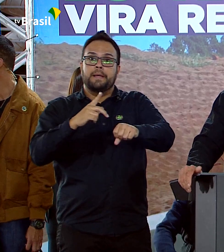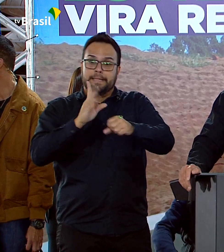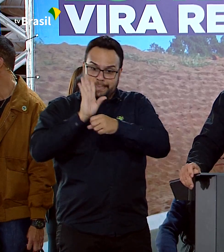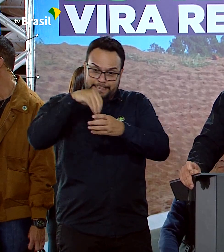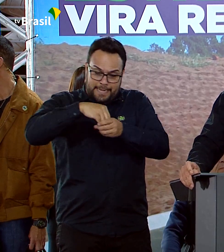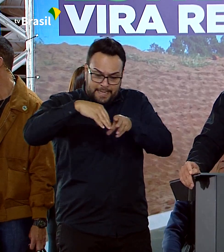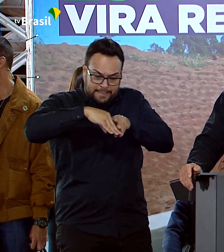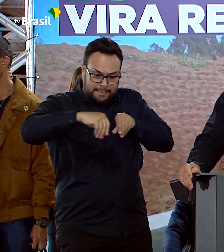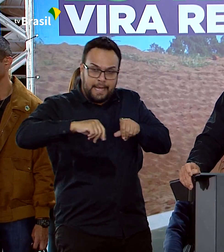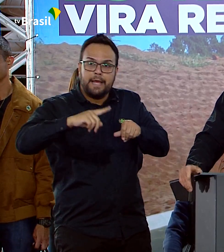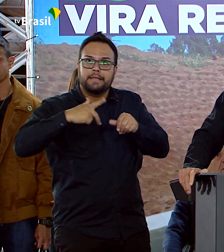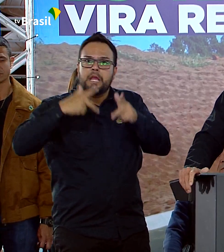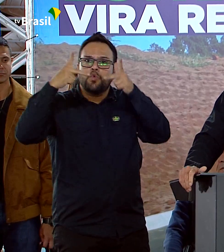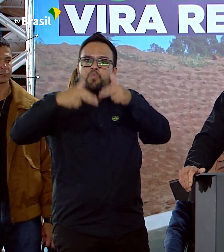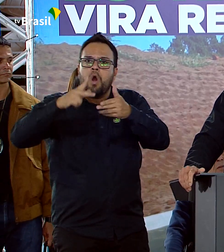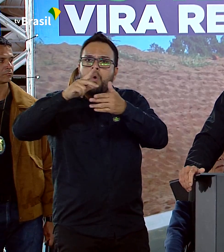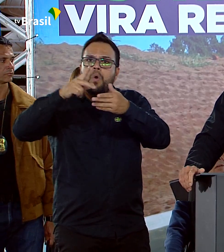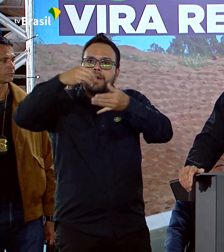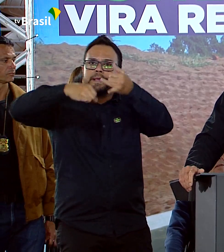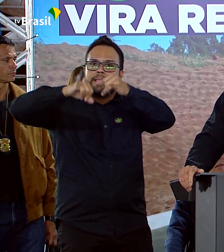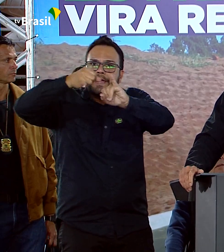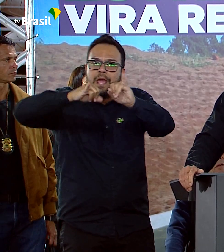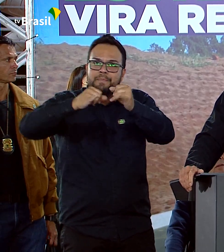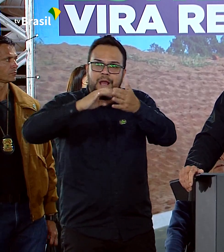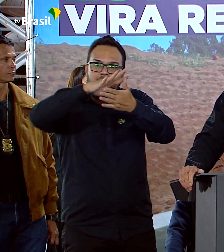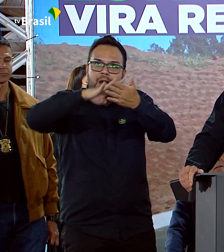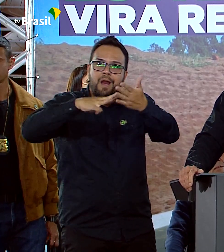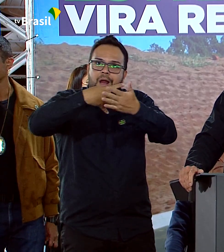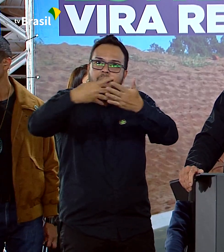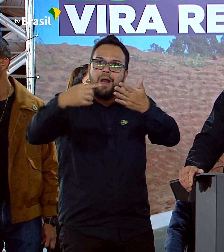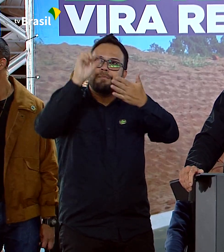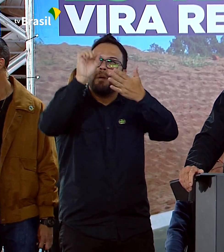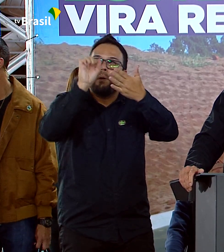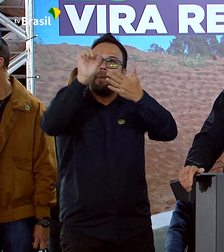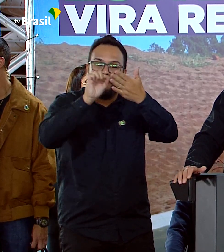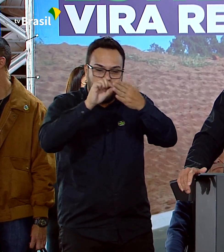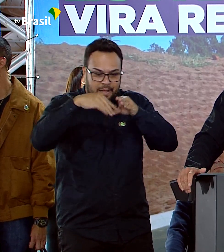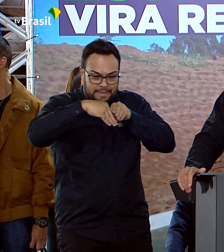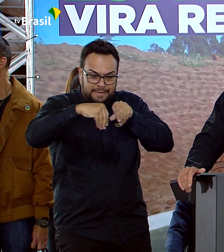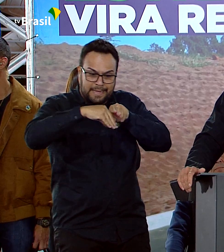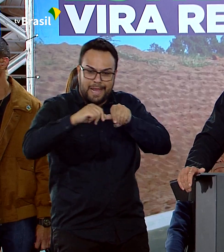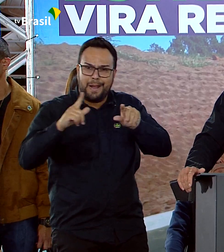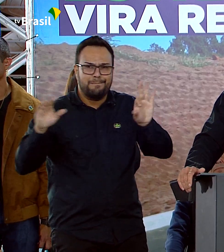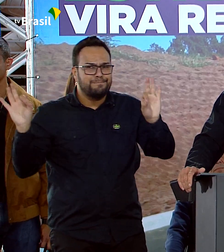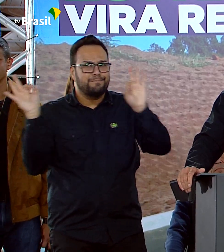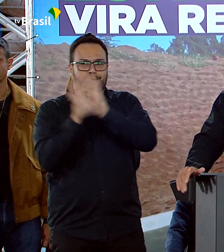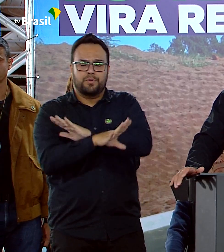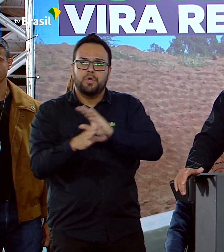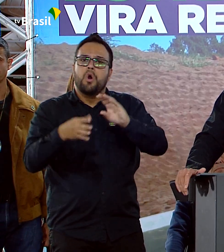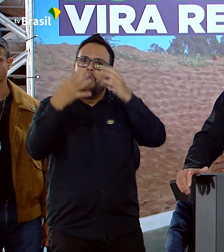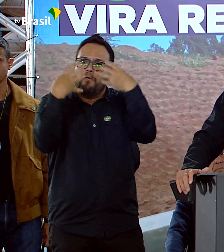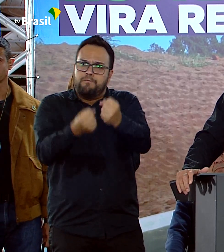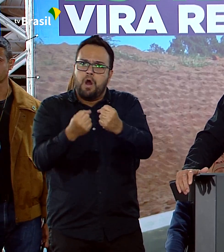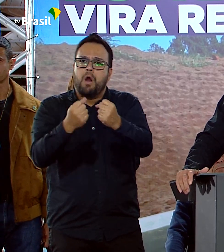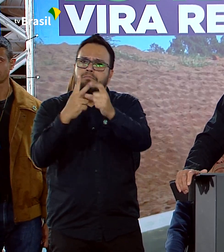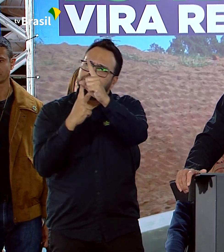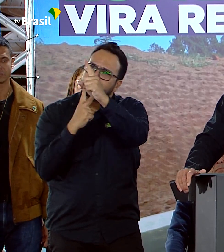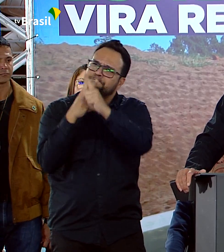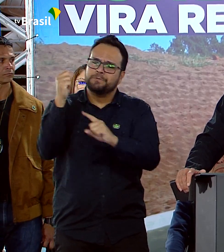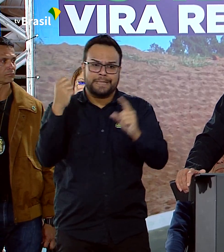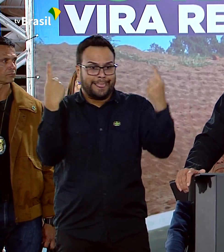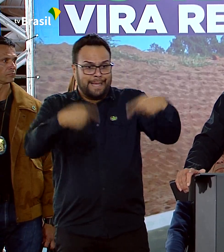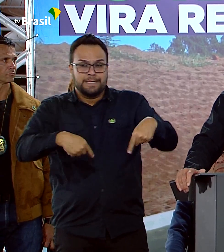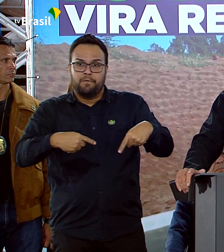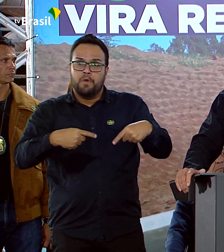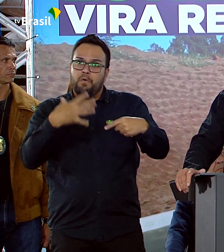periódica embaixo da terra. Vamos vencer os desafios. O mundo todo vem sofrendo